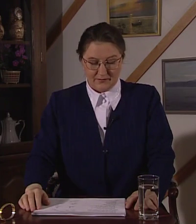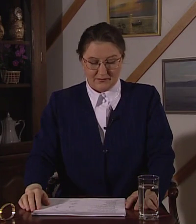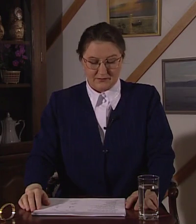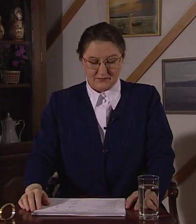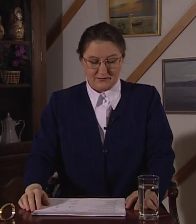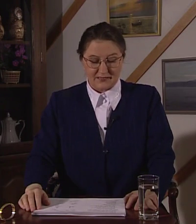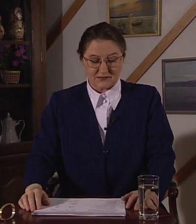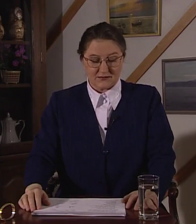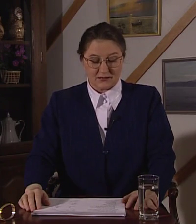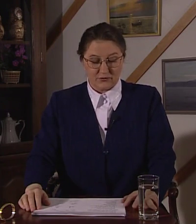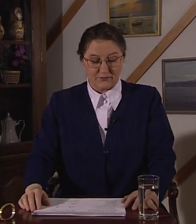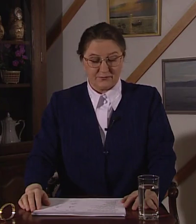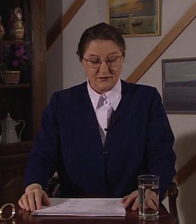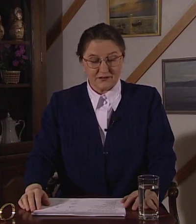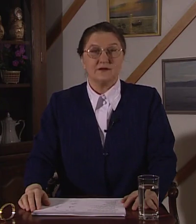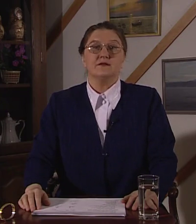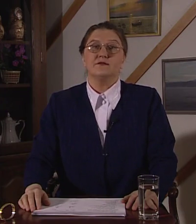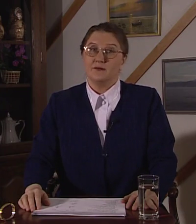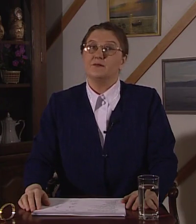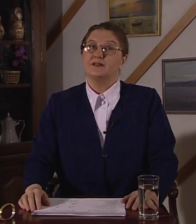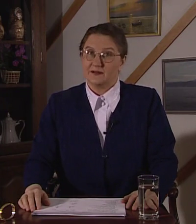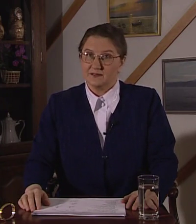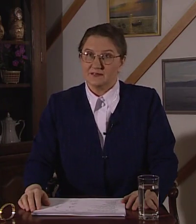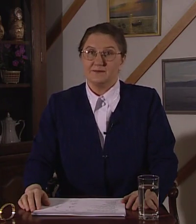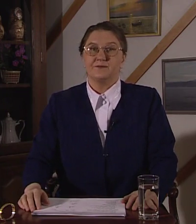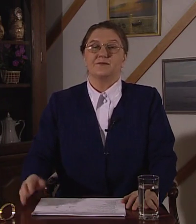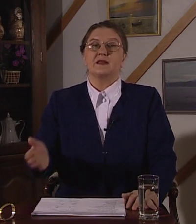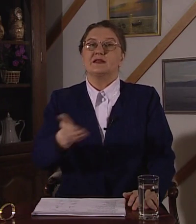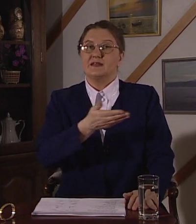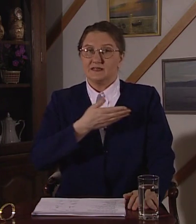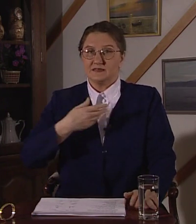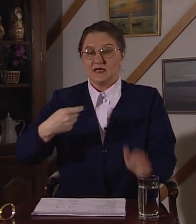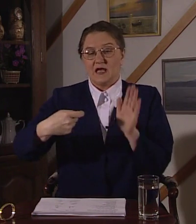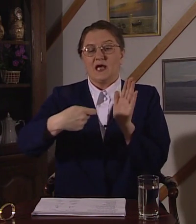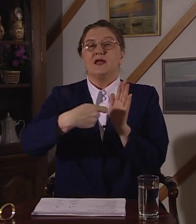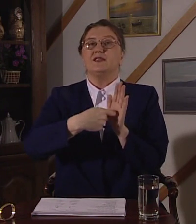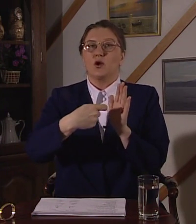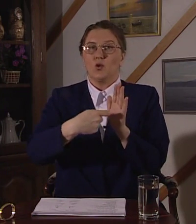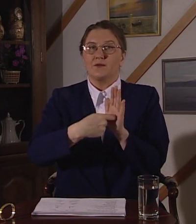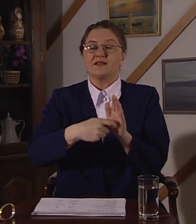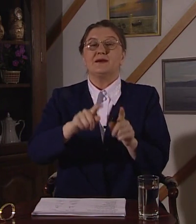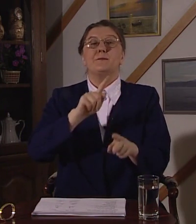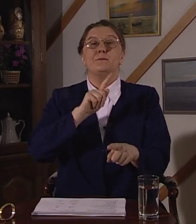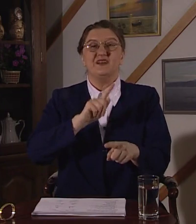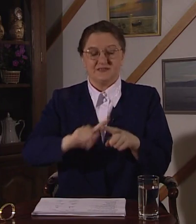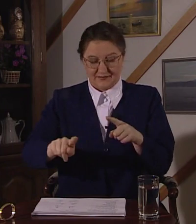Нас накормят быстро, вам понравится. Нас накормят быстро,